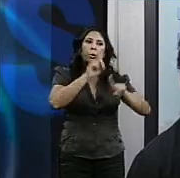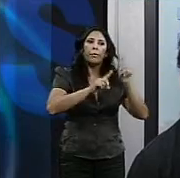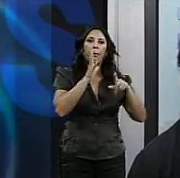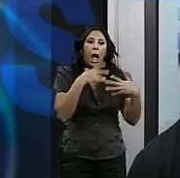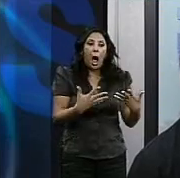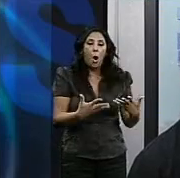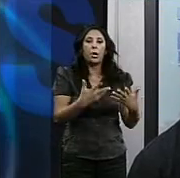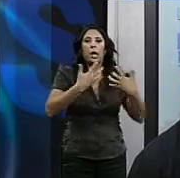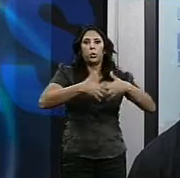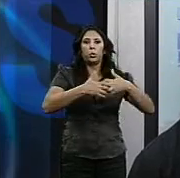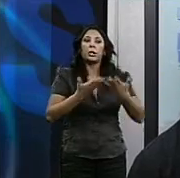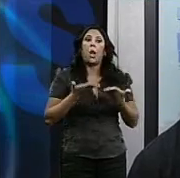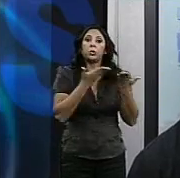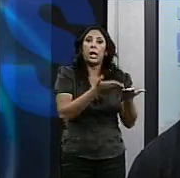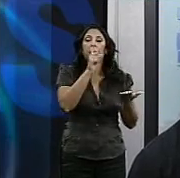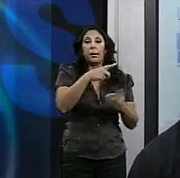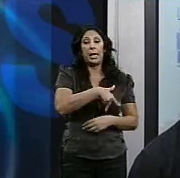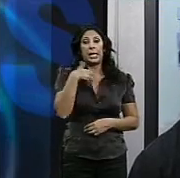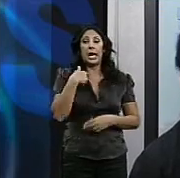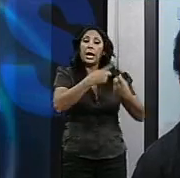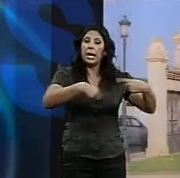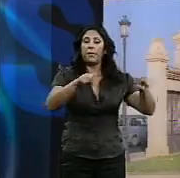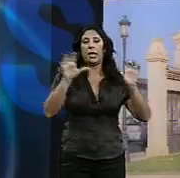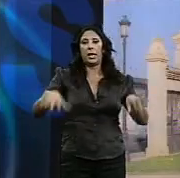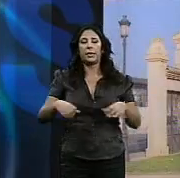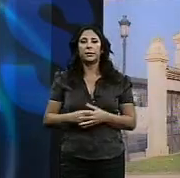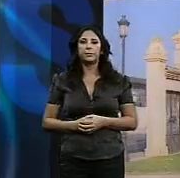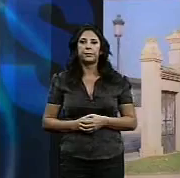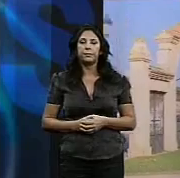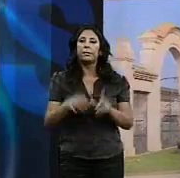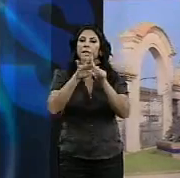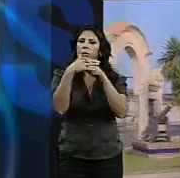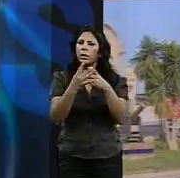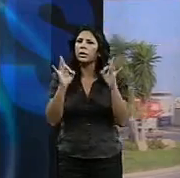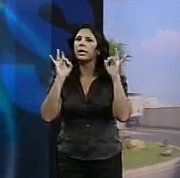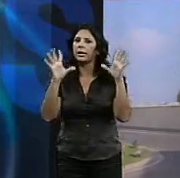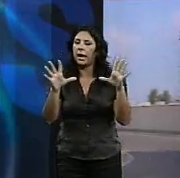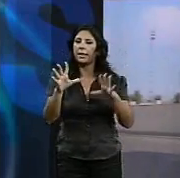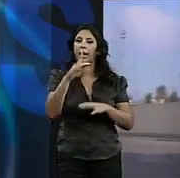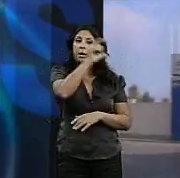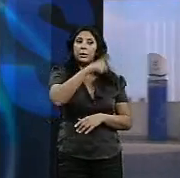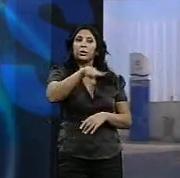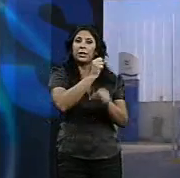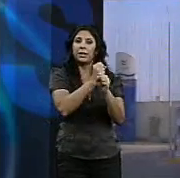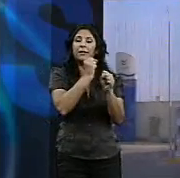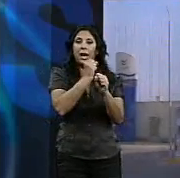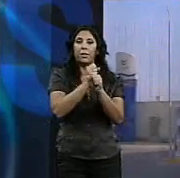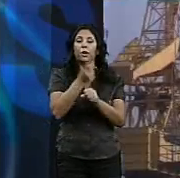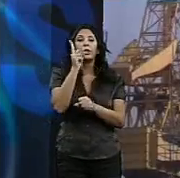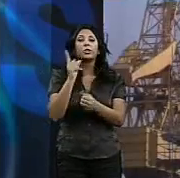la industria auxiliar y en general la Bahía de Cádiz. Situación de vulnerabilidad la que viven estos trabajadores que solo reclaman que la carga